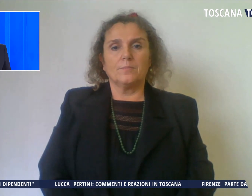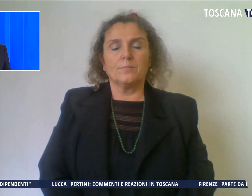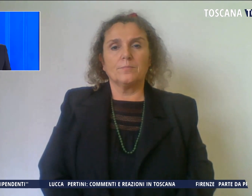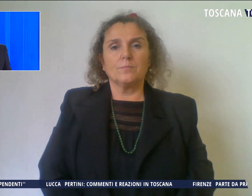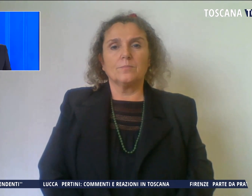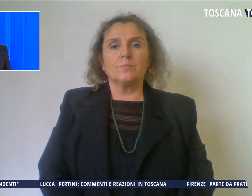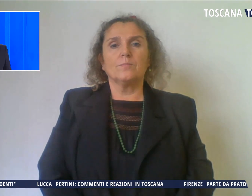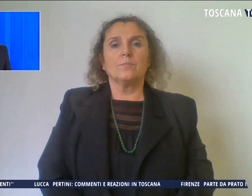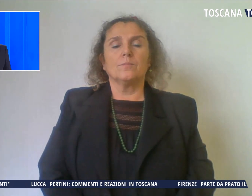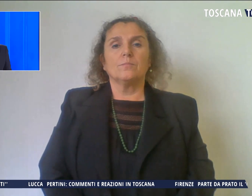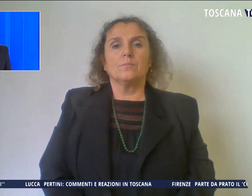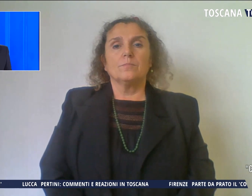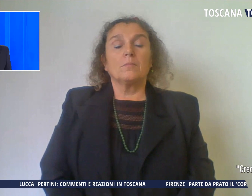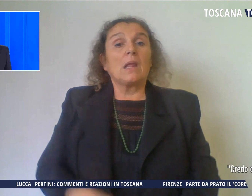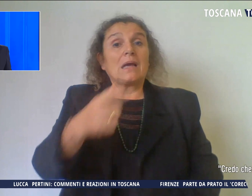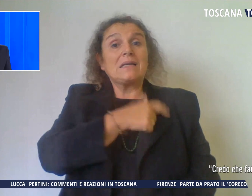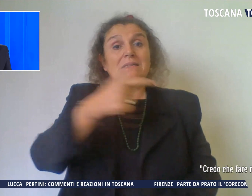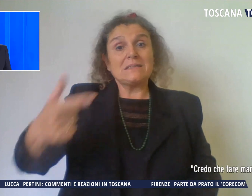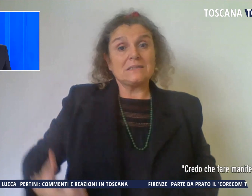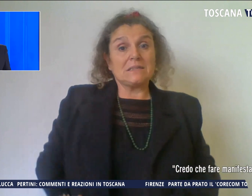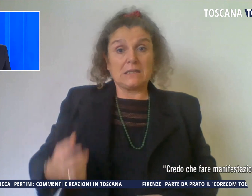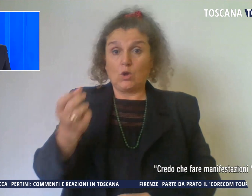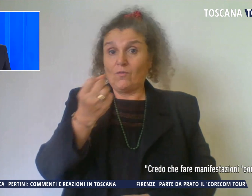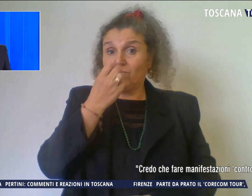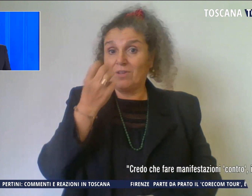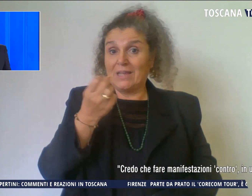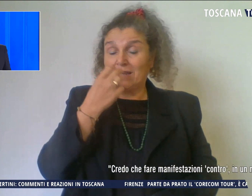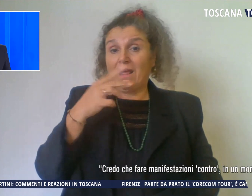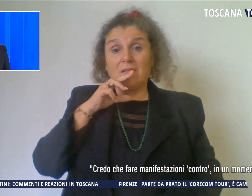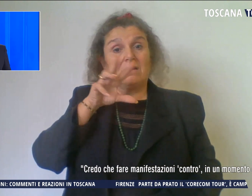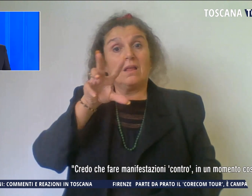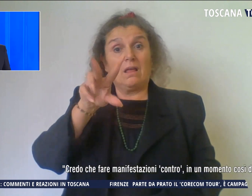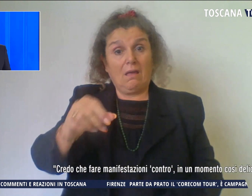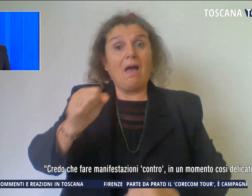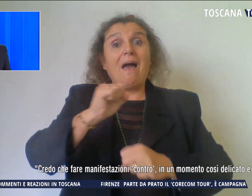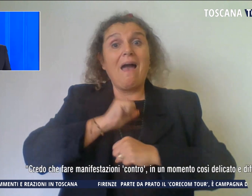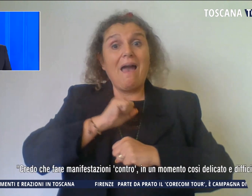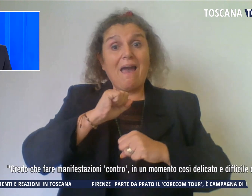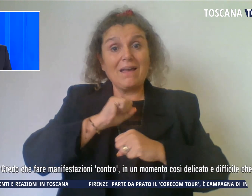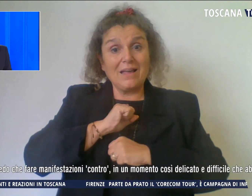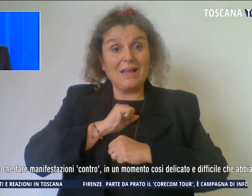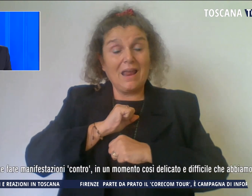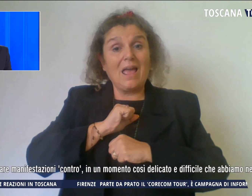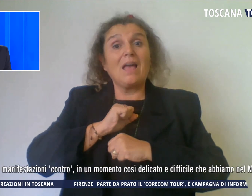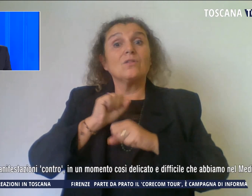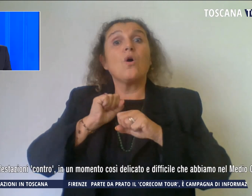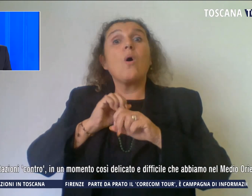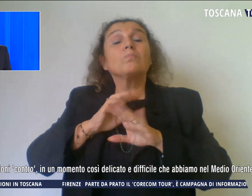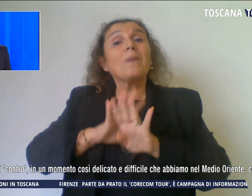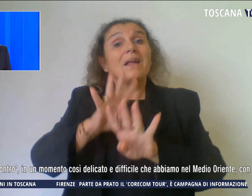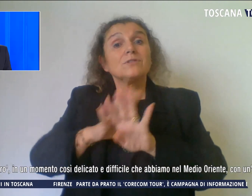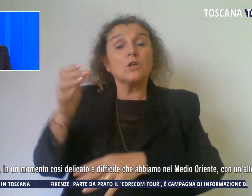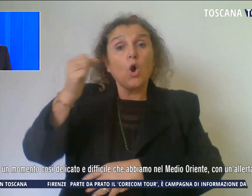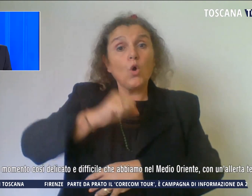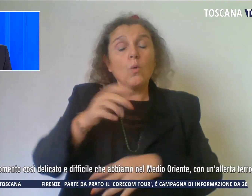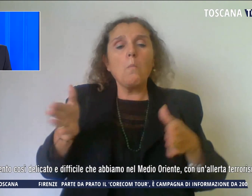Il sindaco di Firenze ha detto credo che fare manifestazioni contro in un momento così delicato